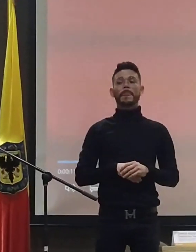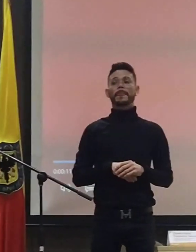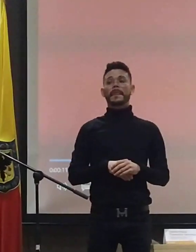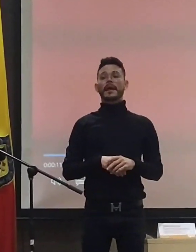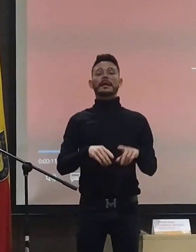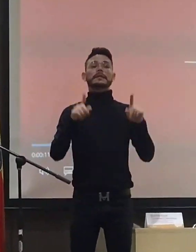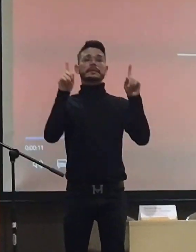Diana Morena